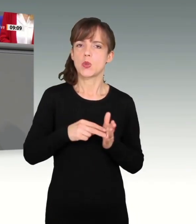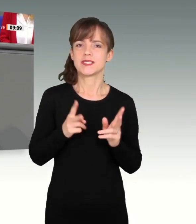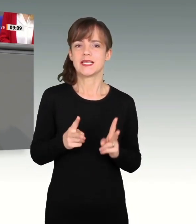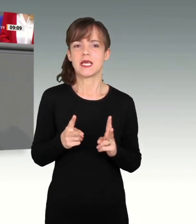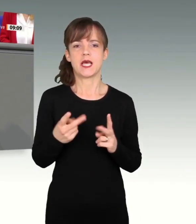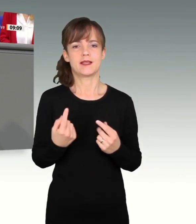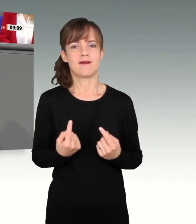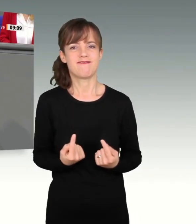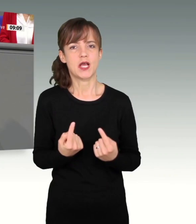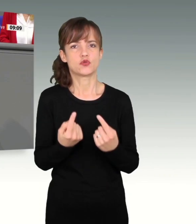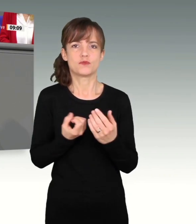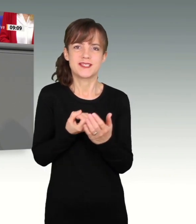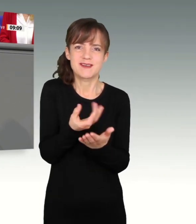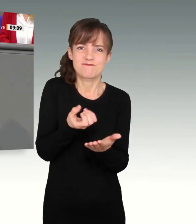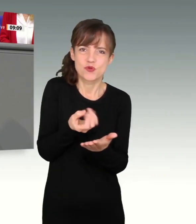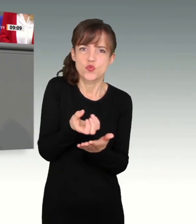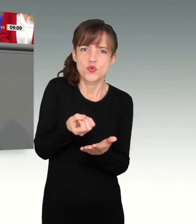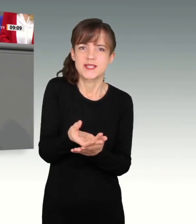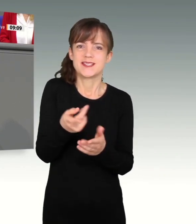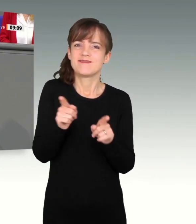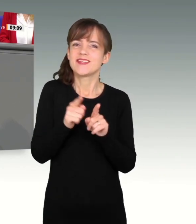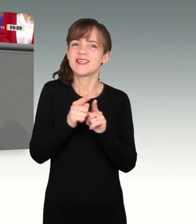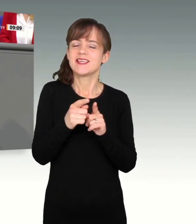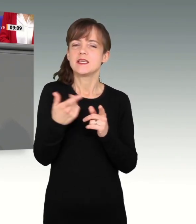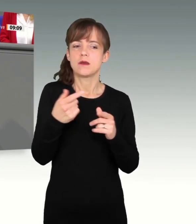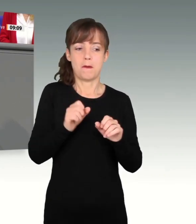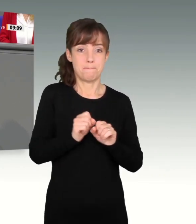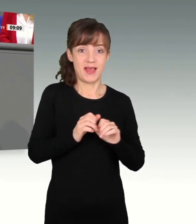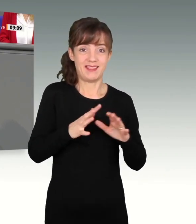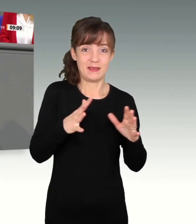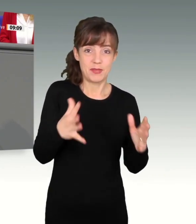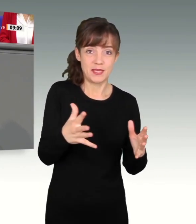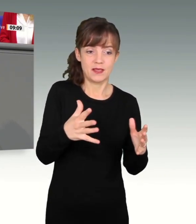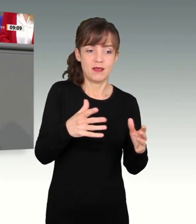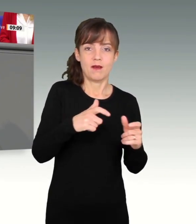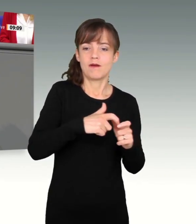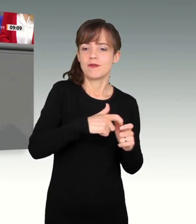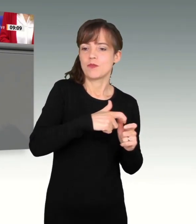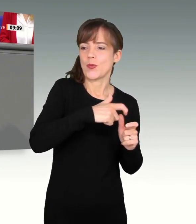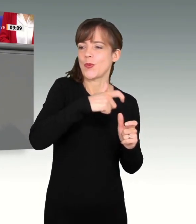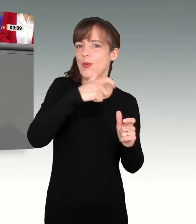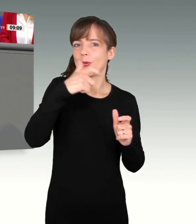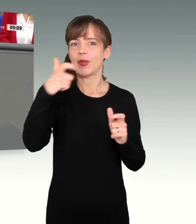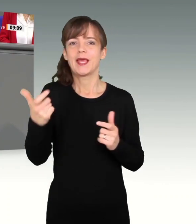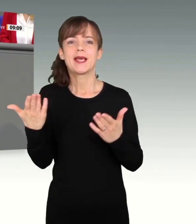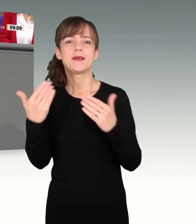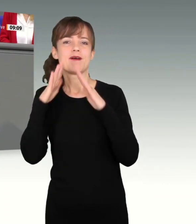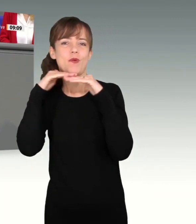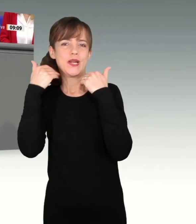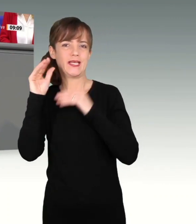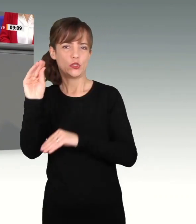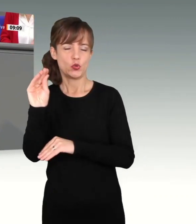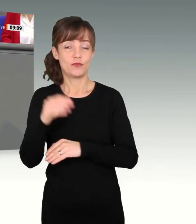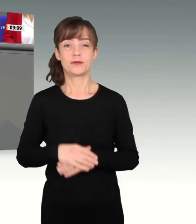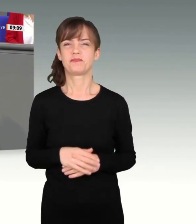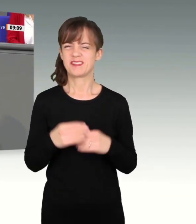Wachstumsimpulse. Wir bauen gewissermaßen eine Brücke aus der Pandemie in eine klimafreundliche Zukunft. Eine zentrale Rolle spielt